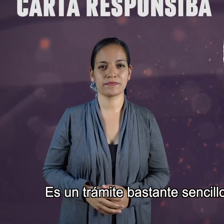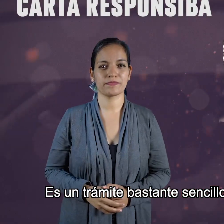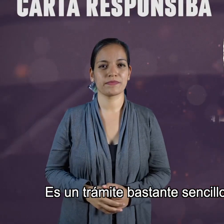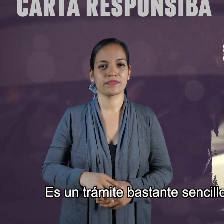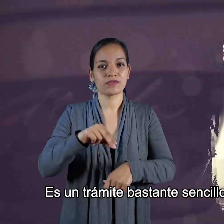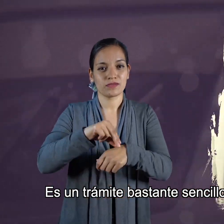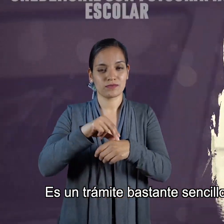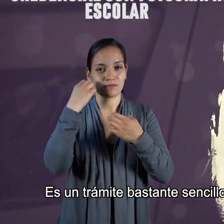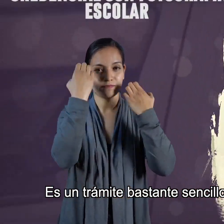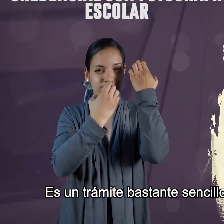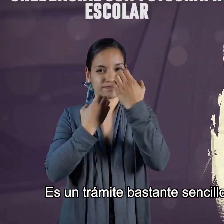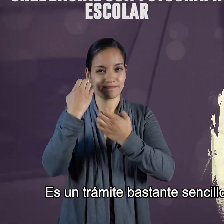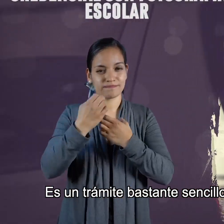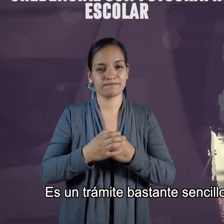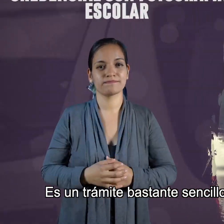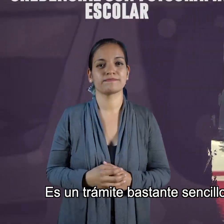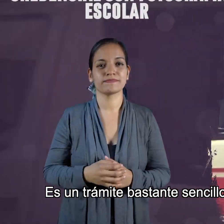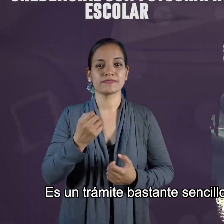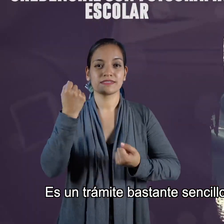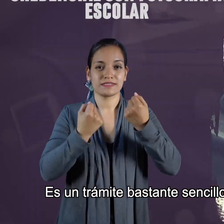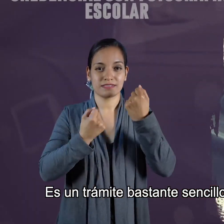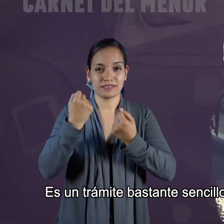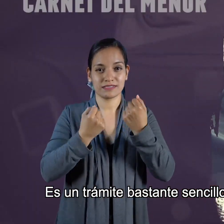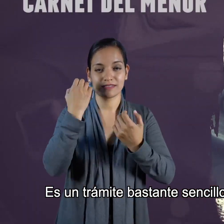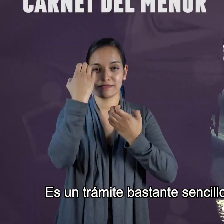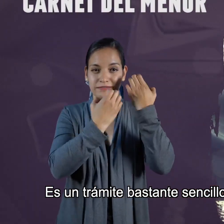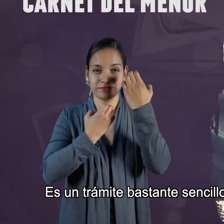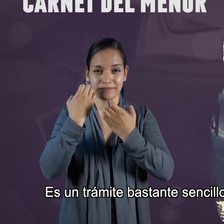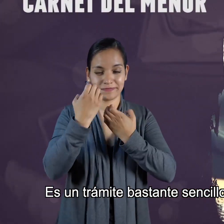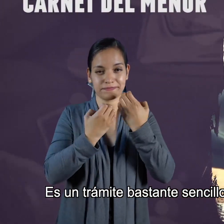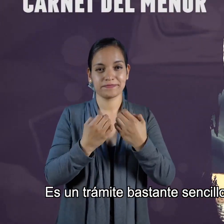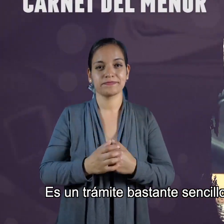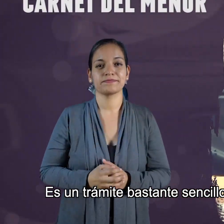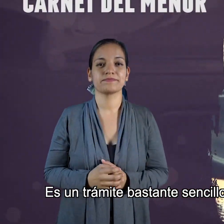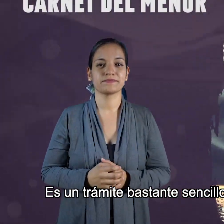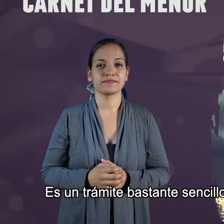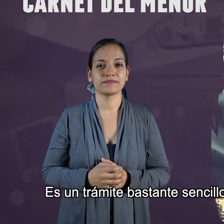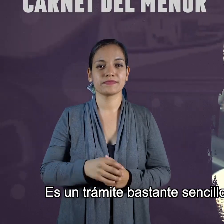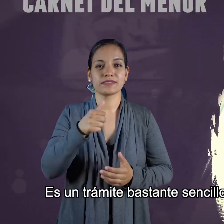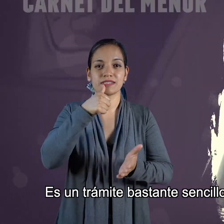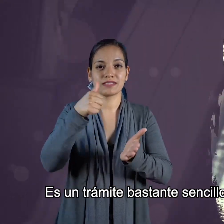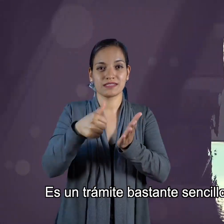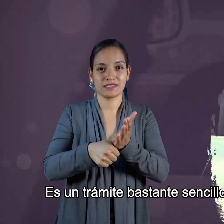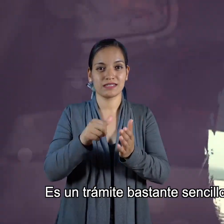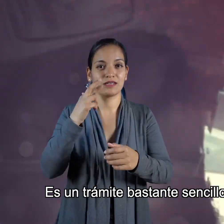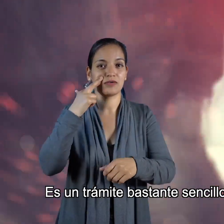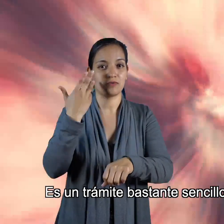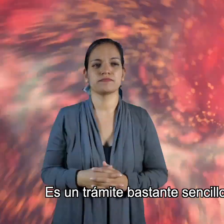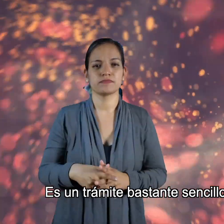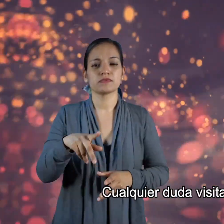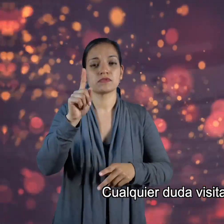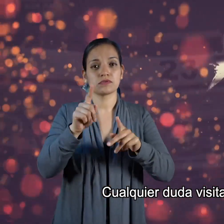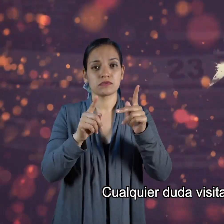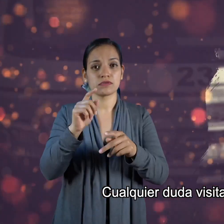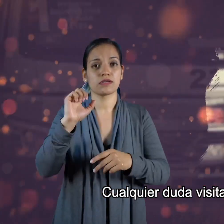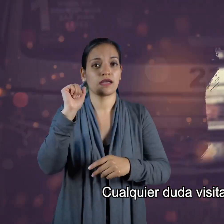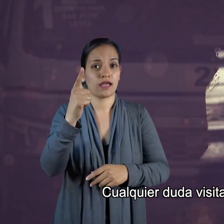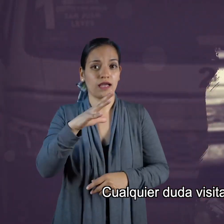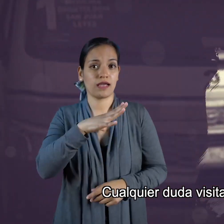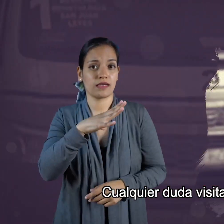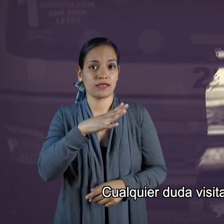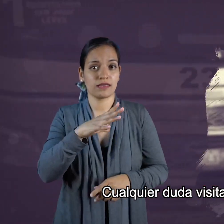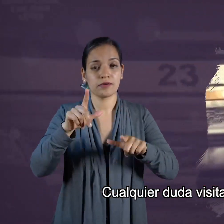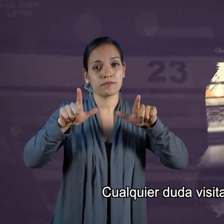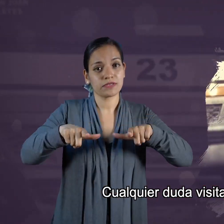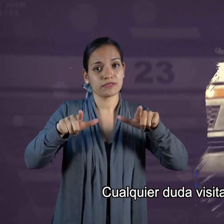carta responsiva, credencial con fotografía de alguna institución escolar o carnet del menor. Cualquier duda,